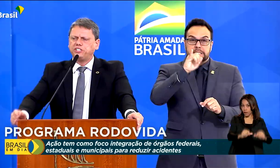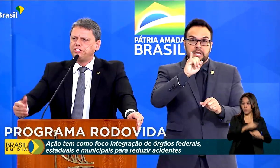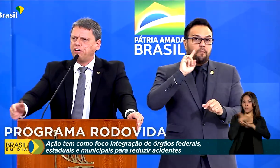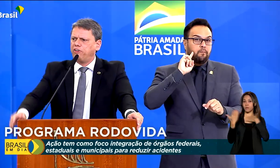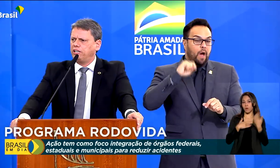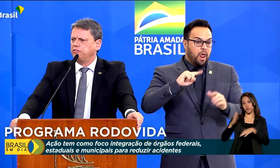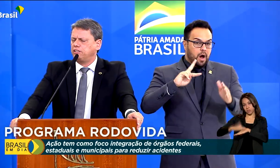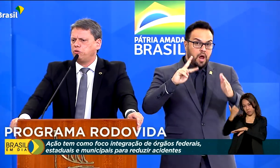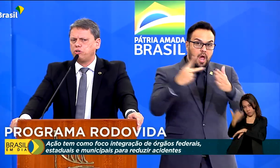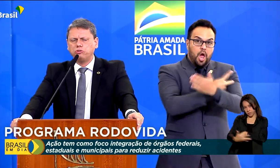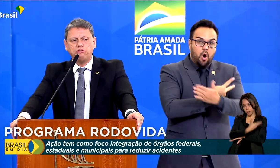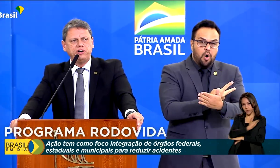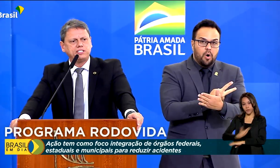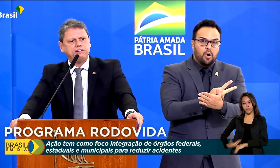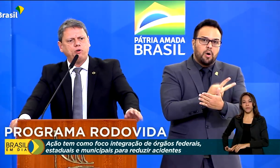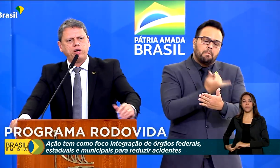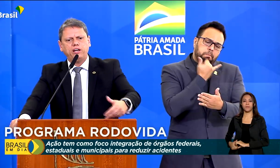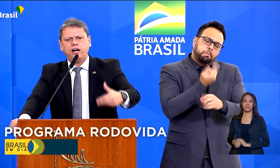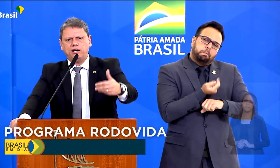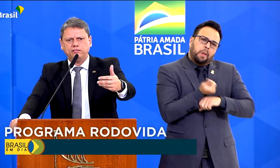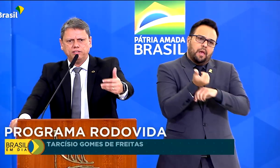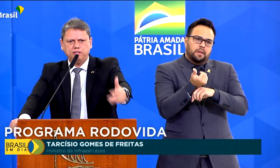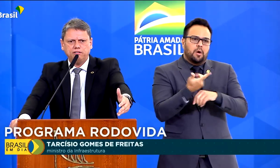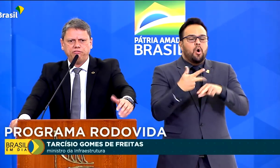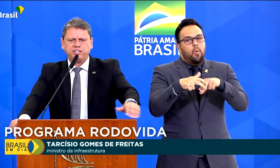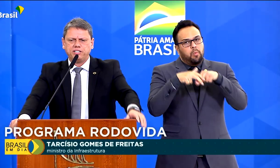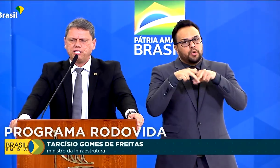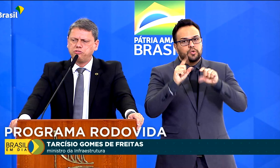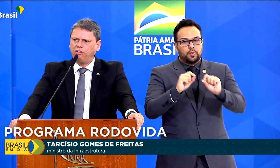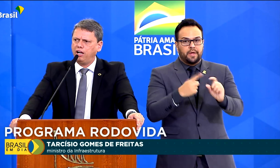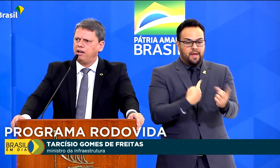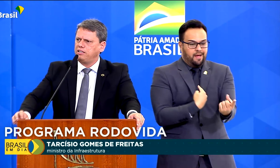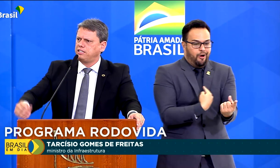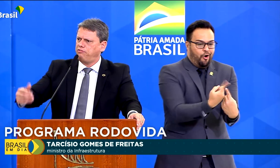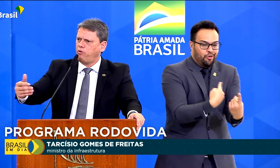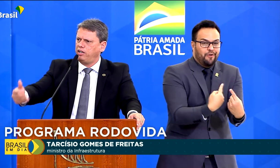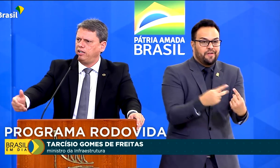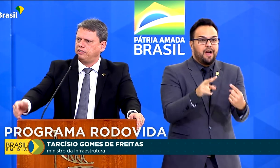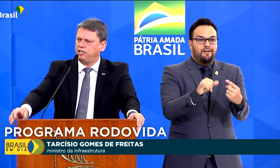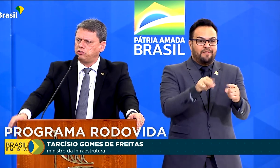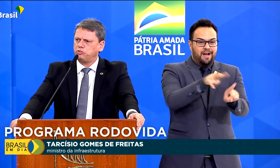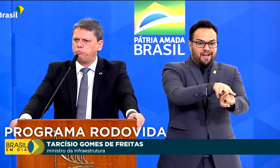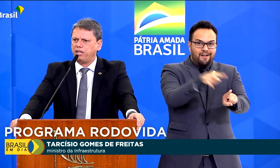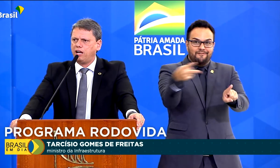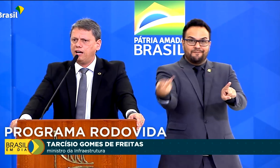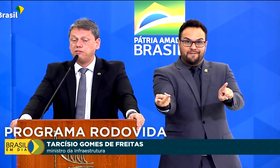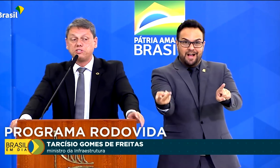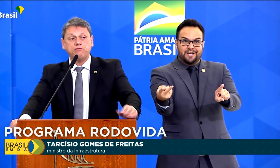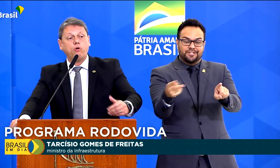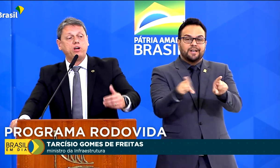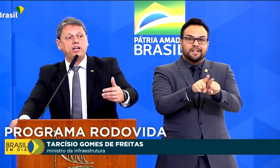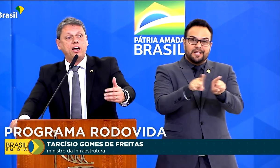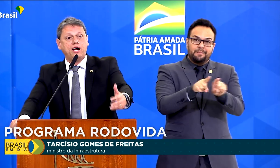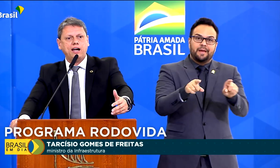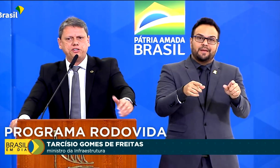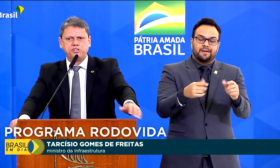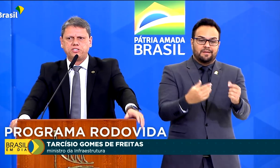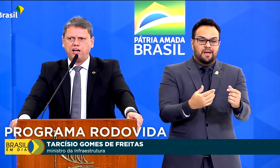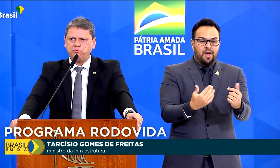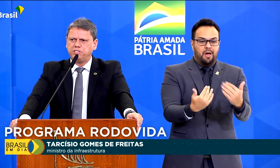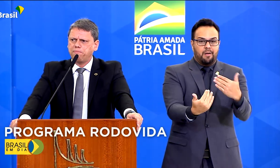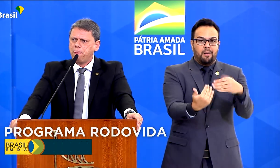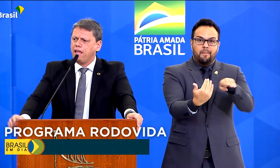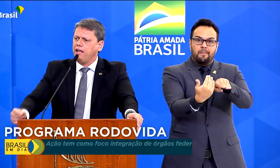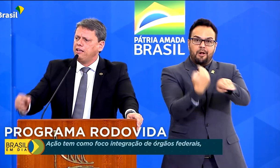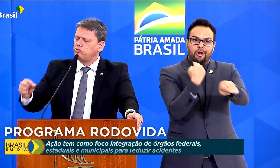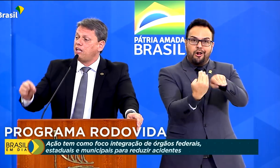governo. A gente está falando então de rodovias que vão ganhar faixas adicionais, vão ganhar trechos duplicados, que vão ganhar áreas